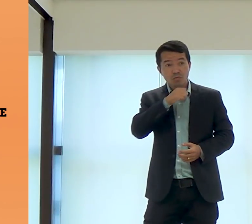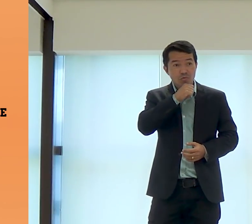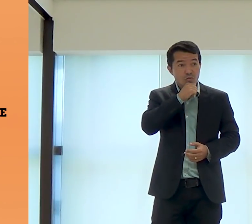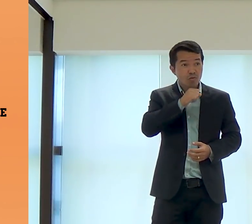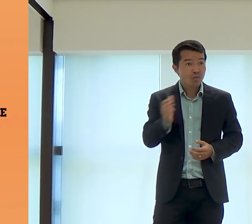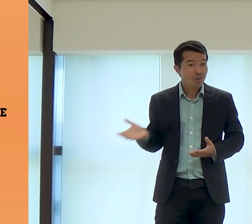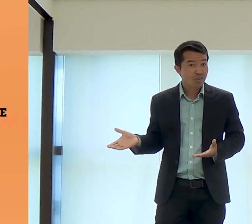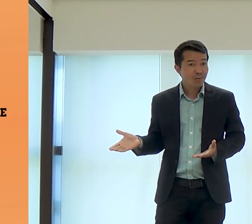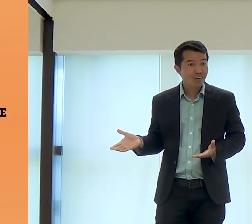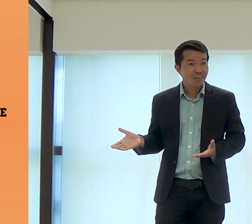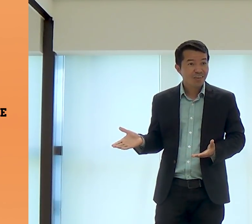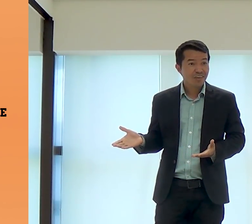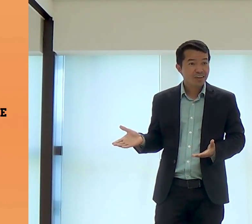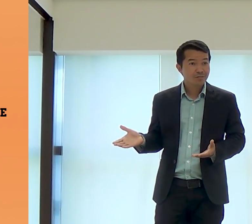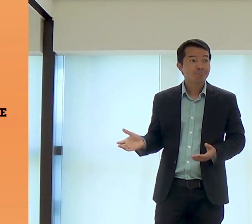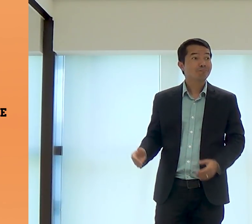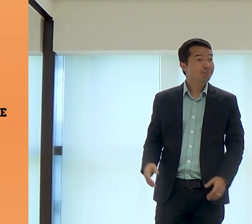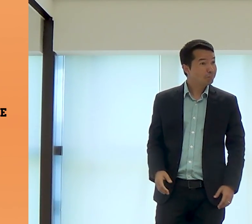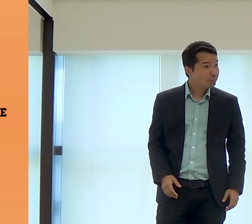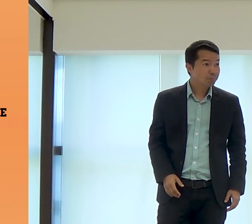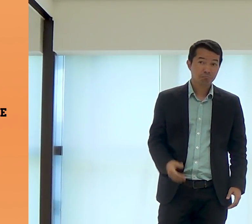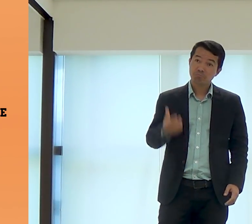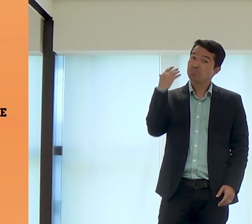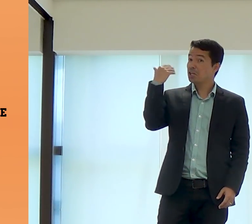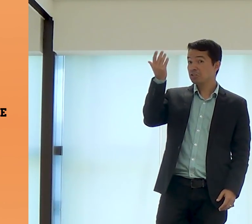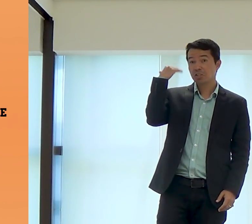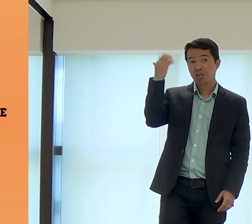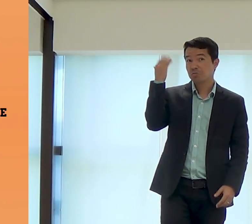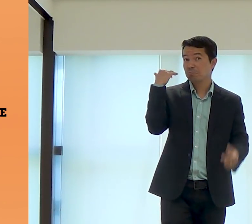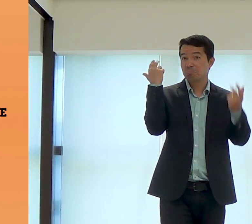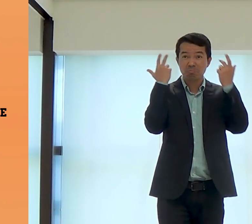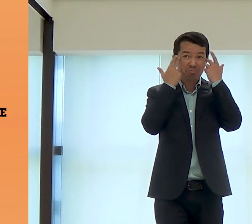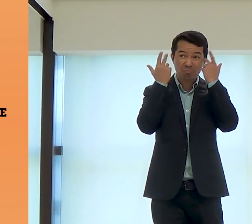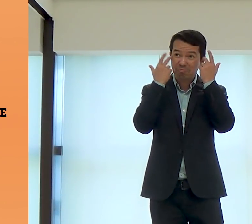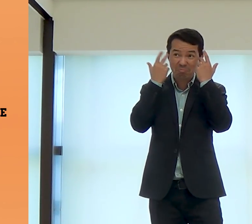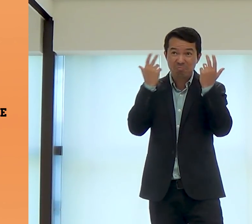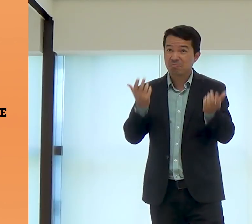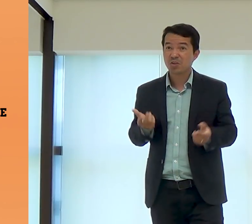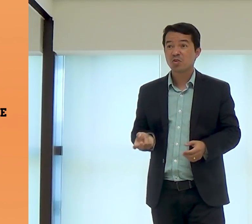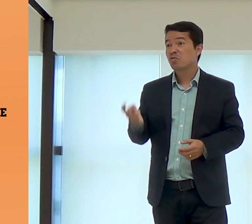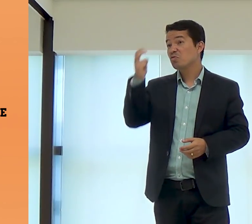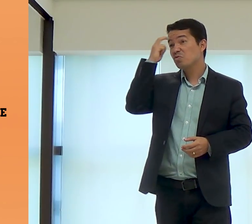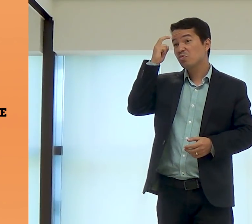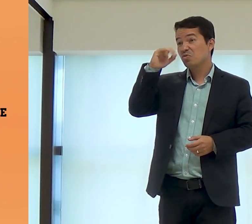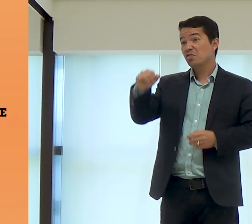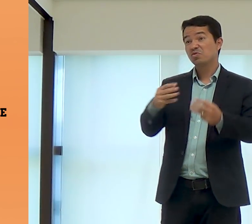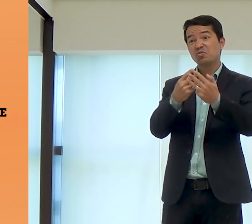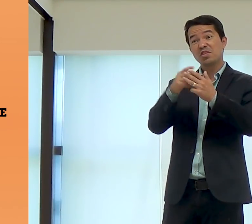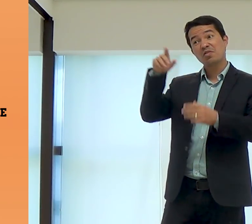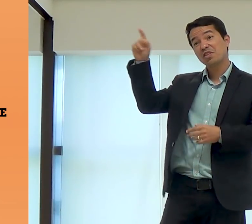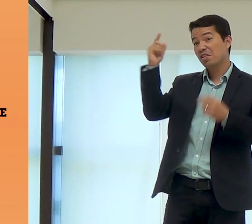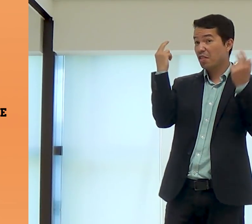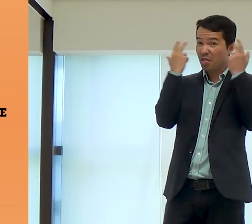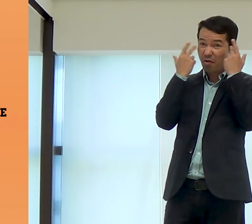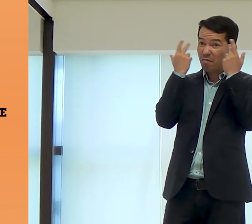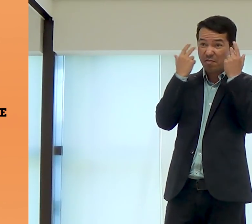tio da minha avó. Pois é. No passado, isso não era normal. cultura